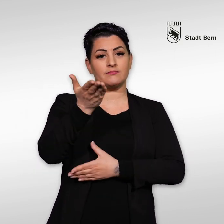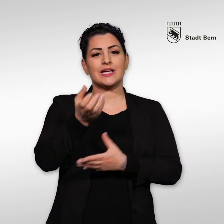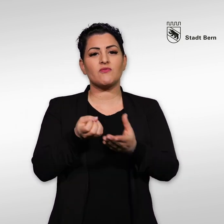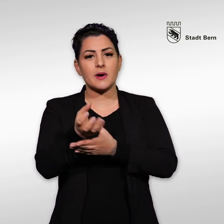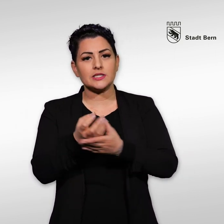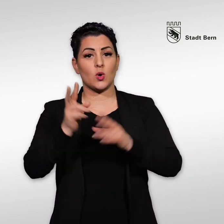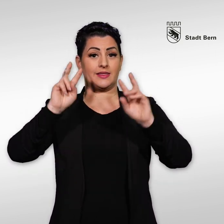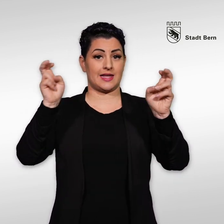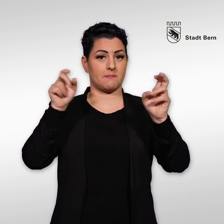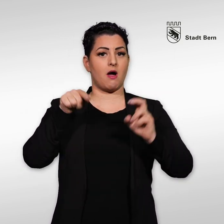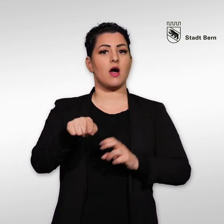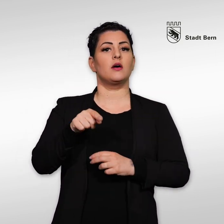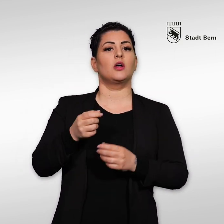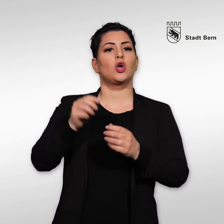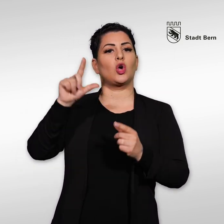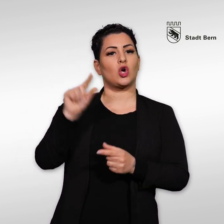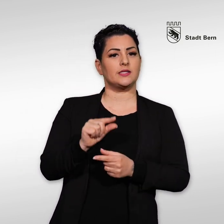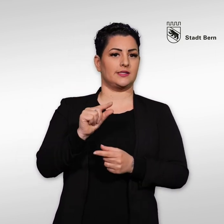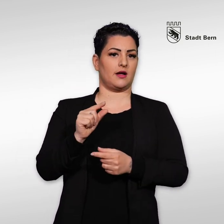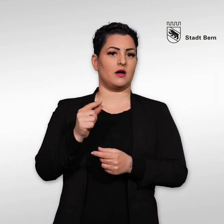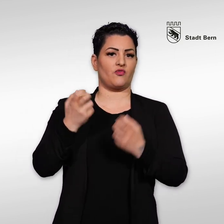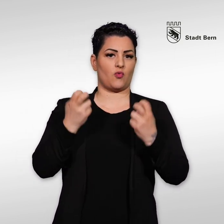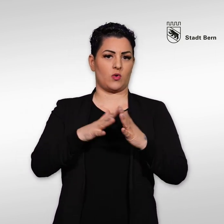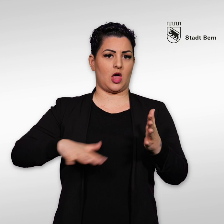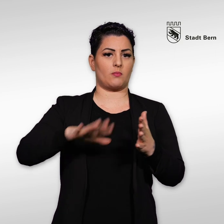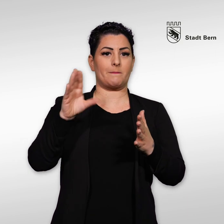Informationen zum Thema günstiger Wohnraum mit Vermietungskriterien.